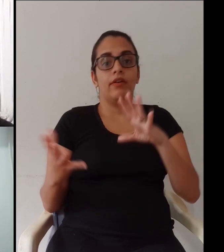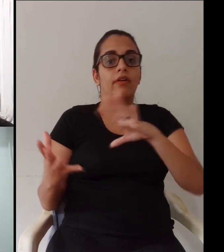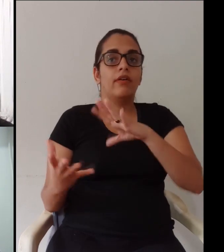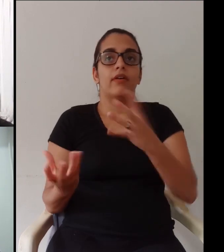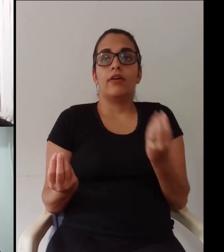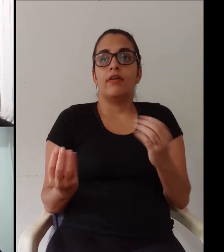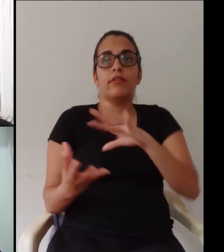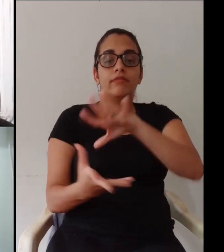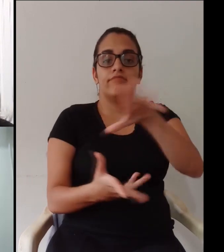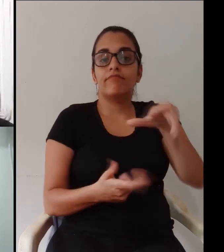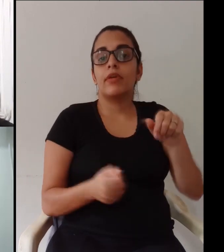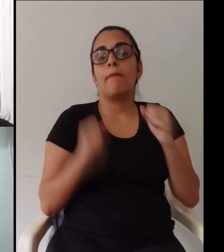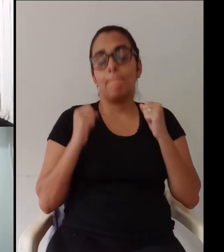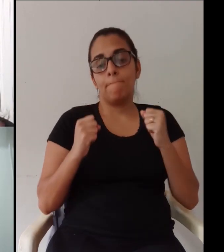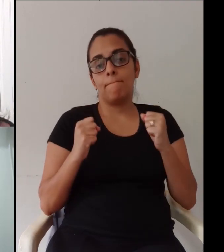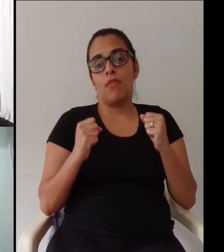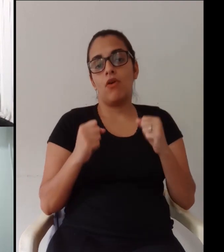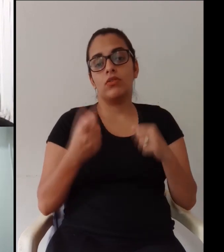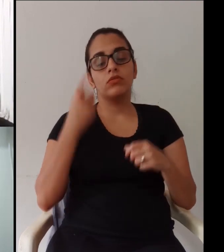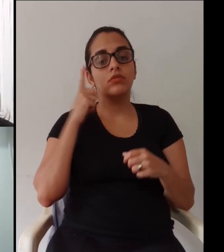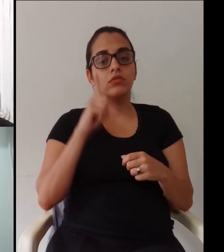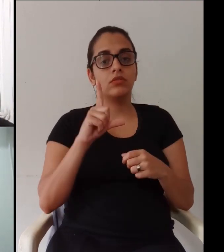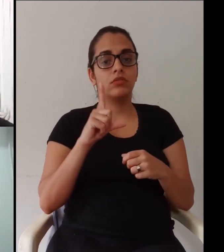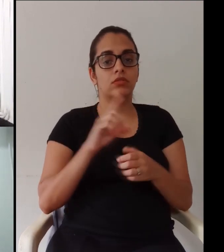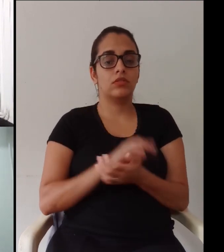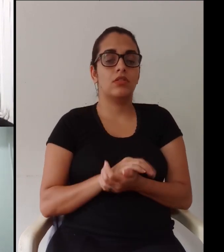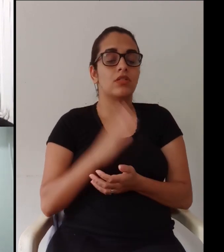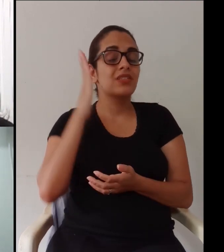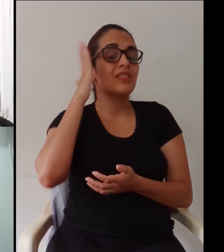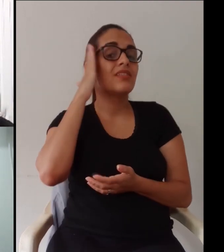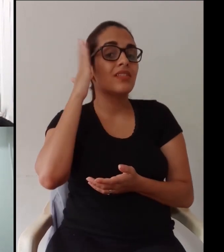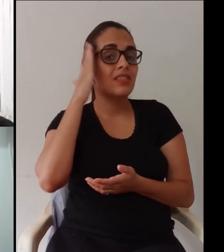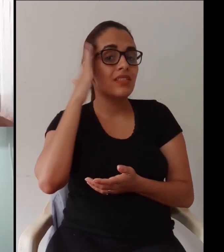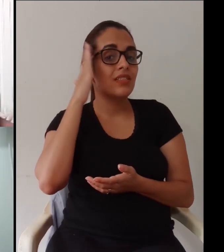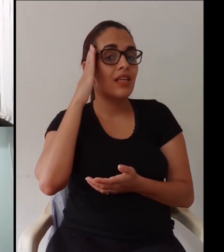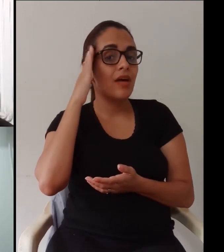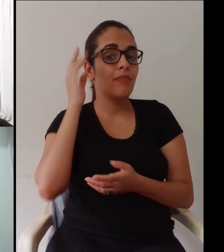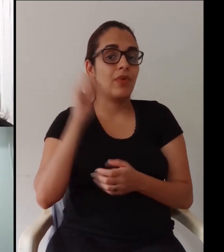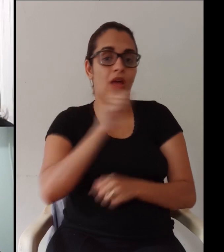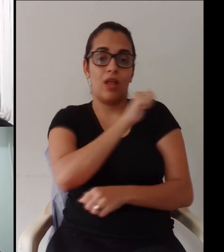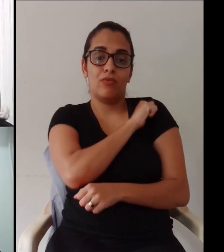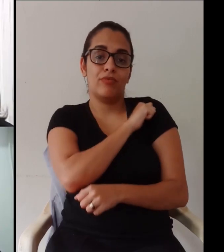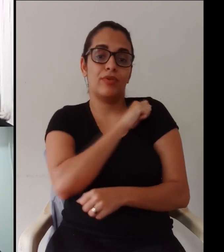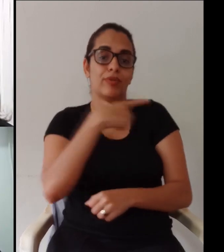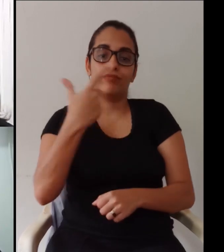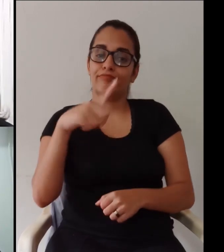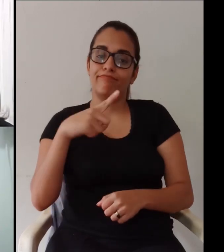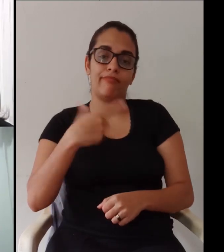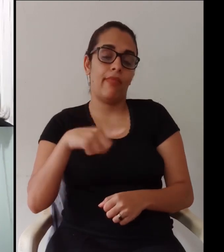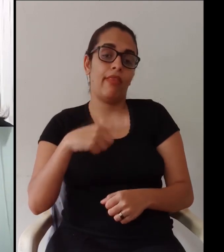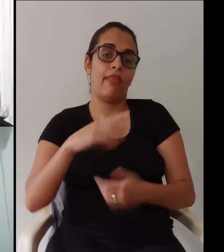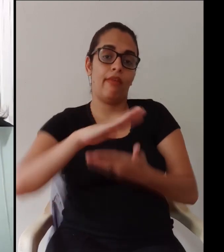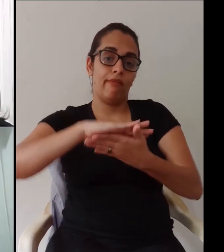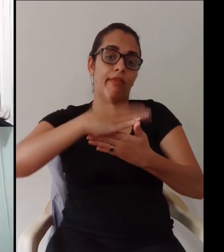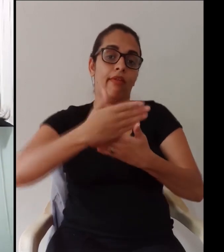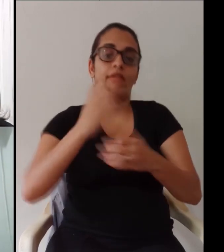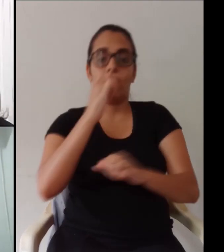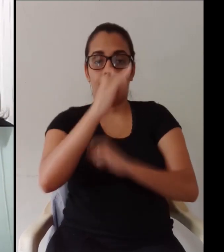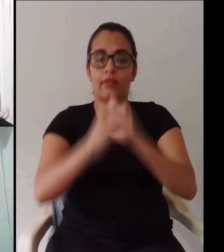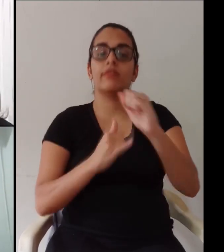tentar algumas possibilidades disso tudo dentro desse universo que a gente tem de tantas possibilidades a